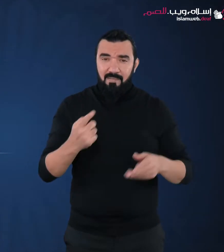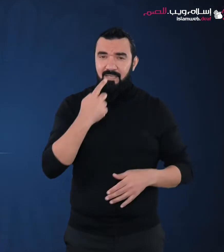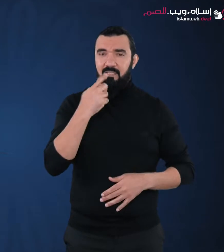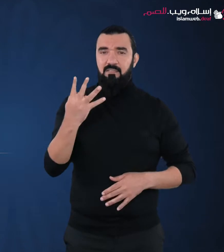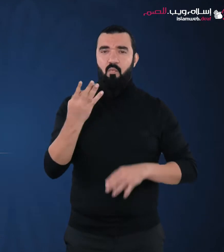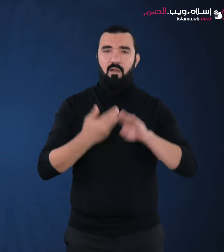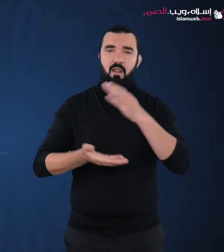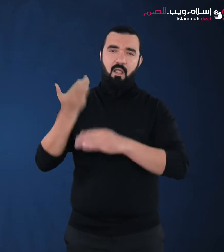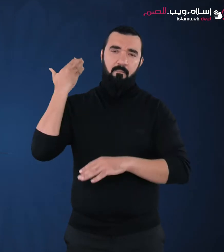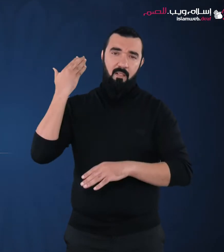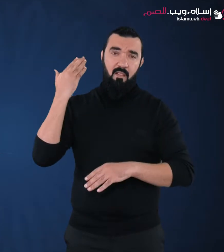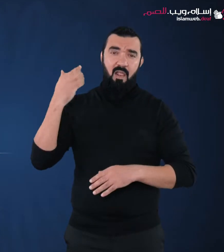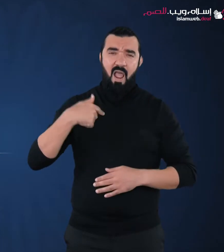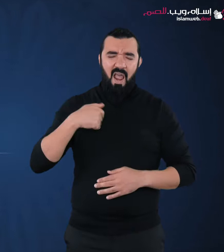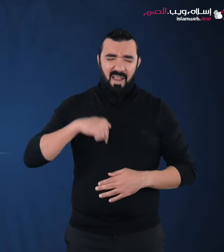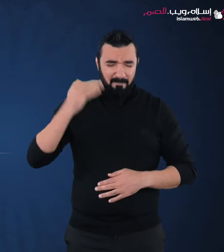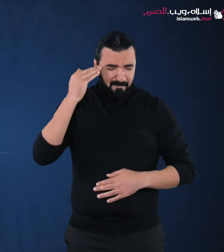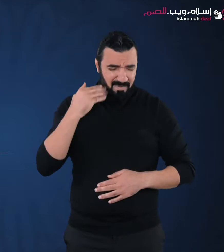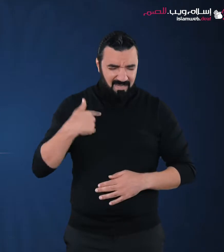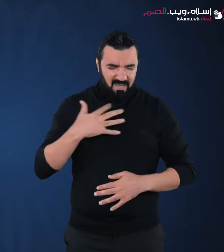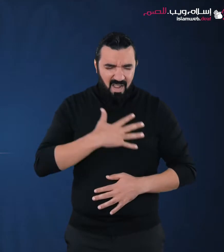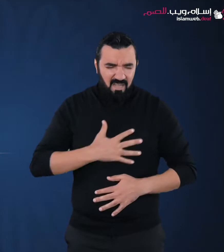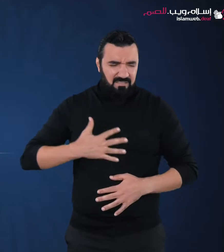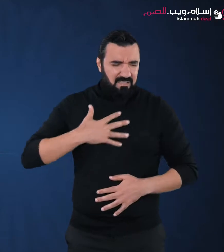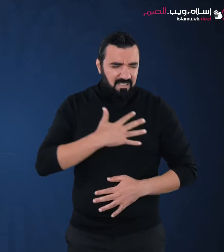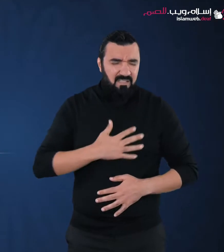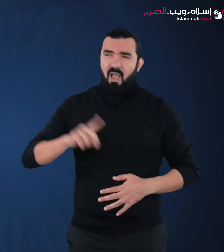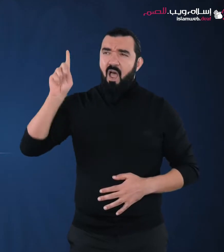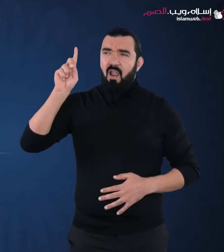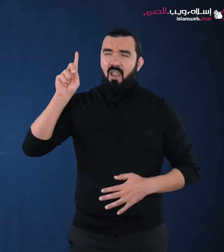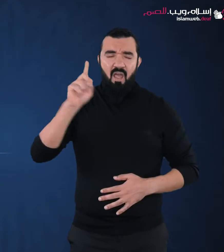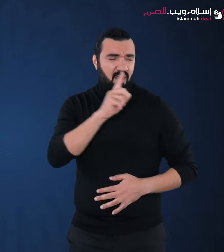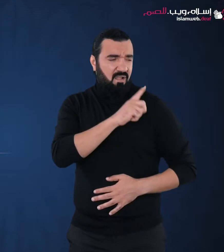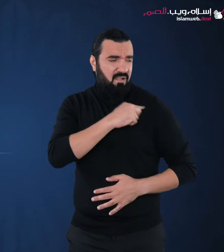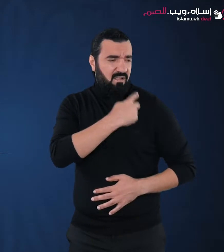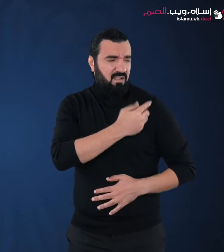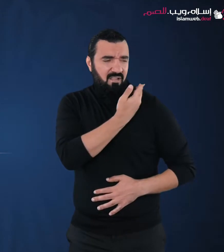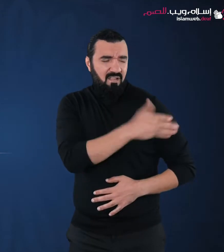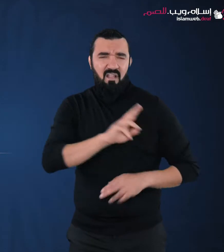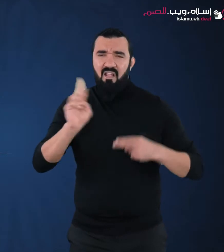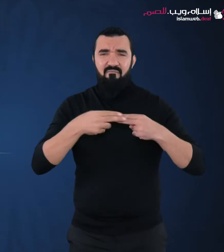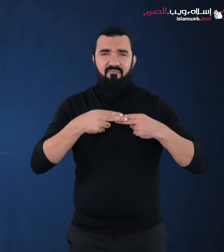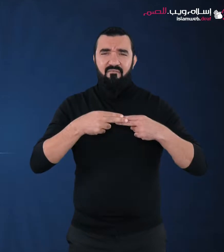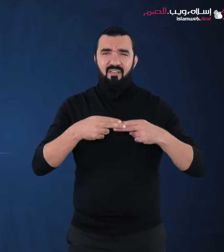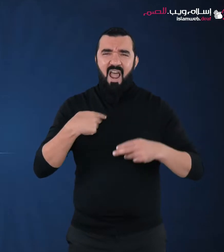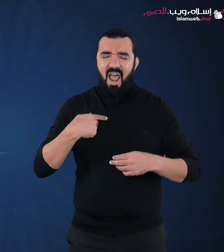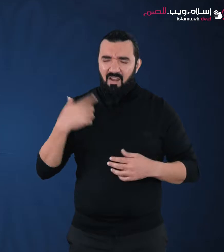اشتركوا احس أن الله لم يغفر لي وأن الكوارث والمصائب